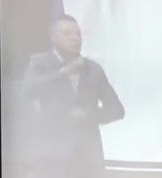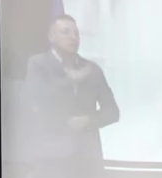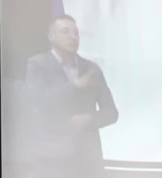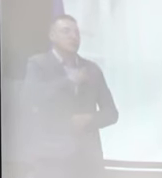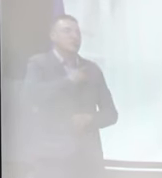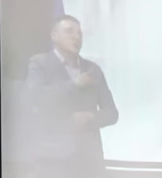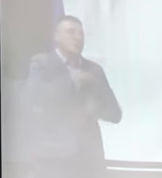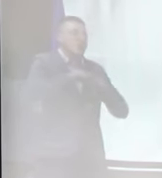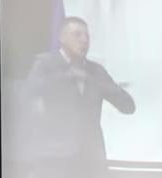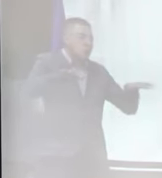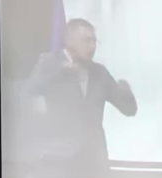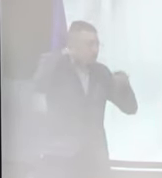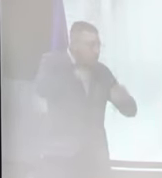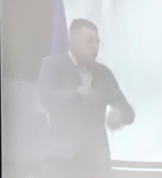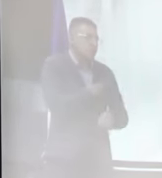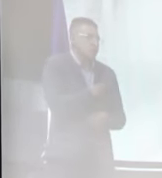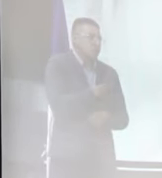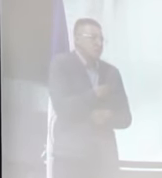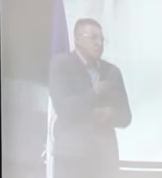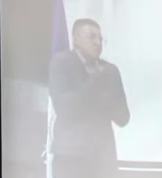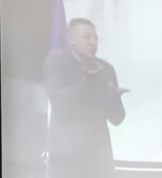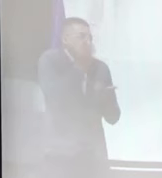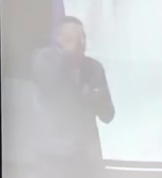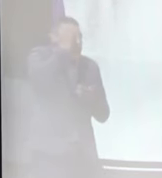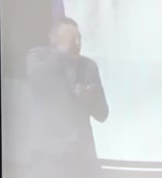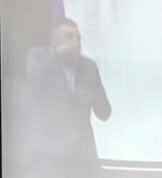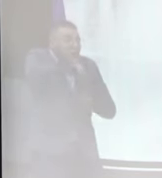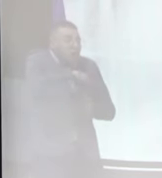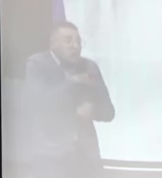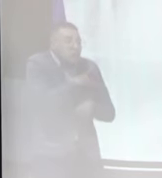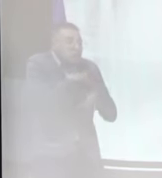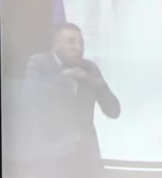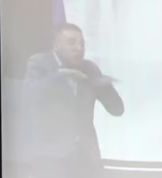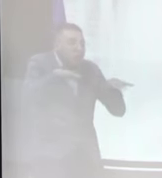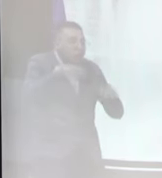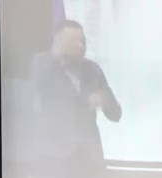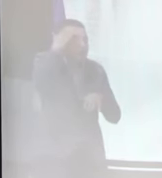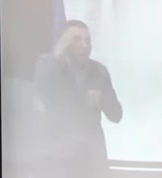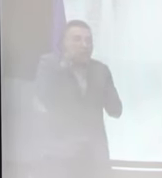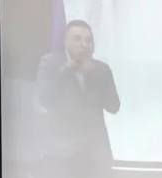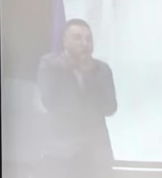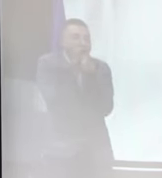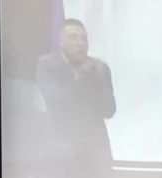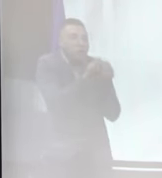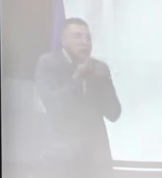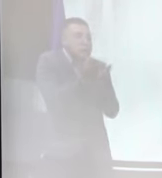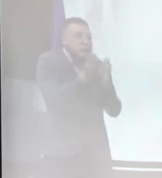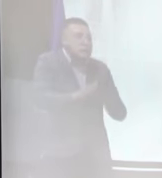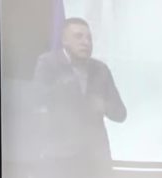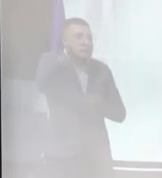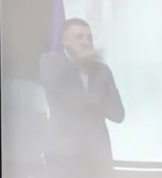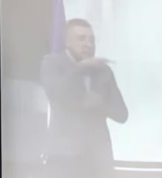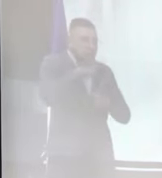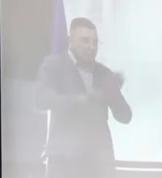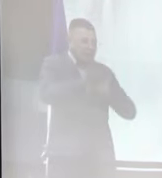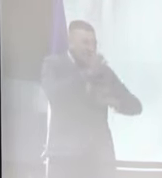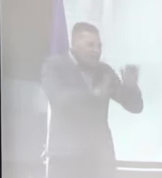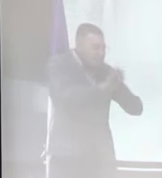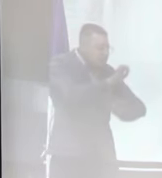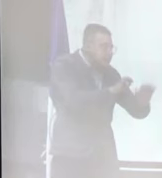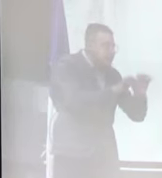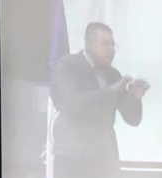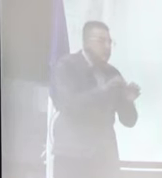particular de esta universidad. También estaríamos de la mano acompañándolos a ustedes y a los compañeros estudiantes de acá, en esa defensa, por lo menos